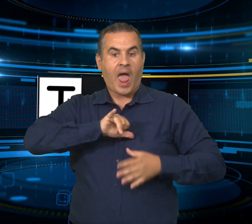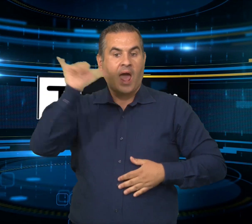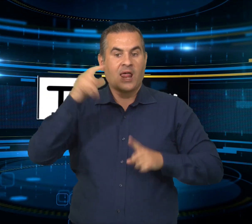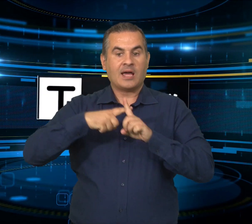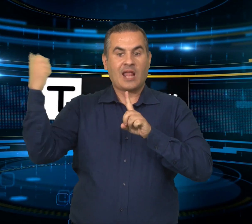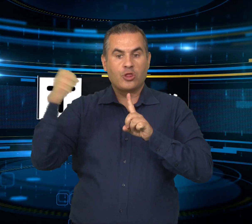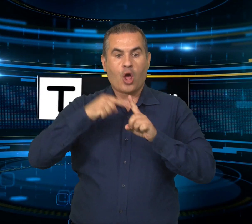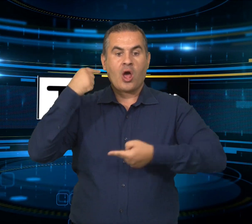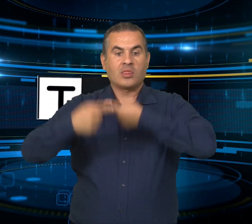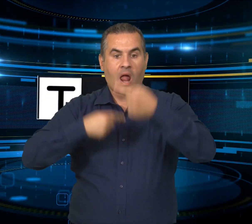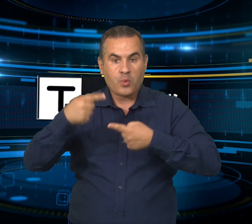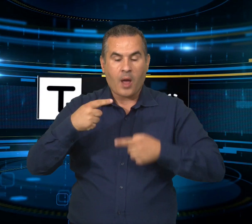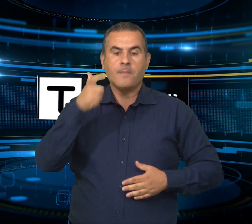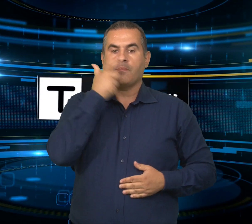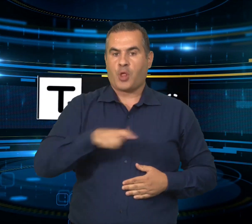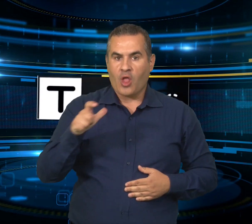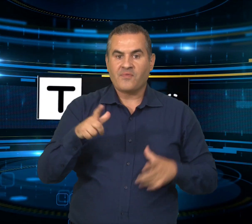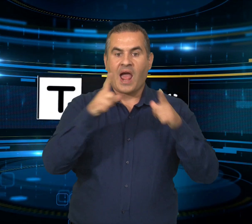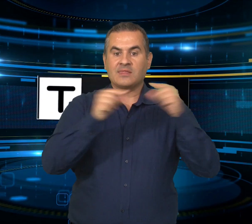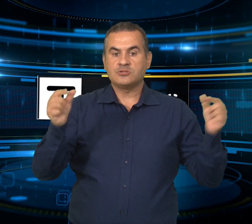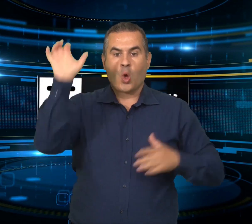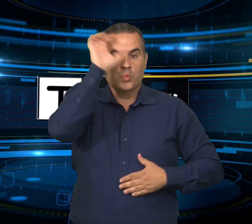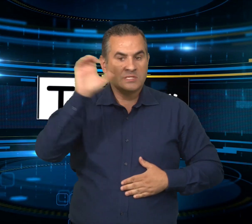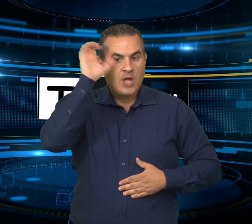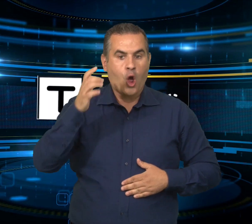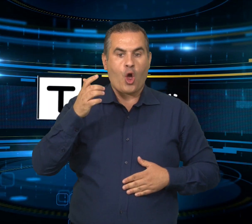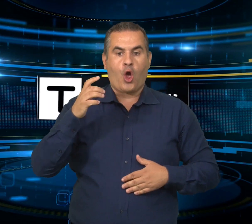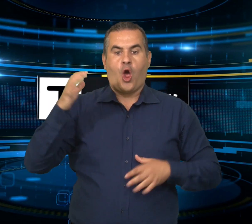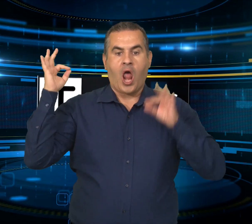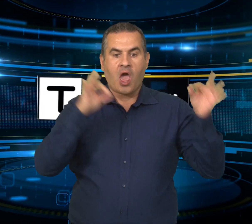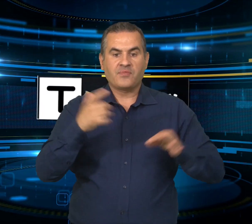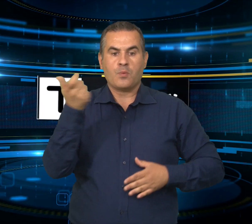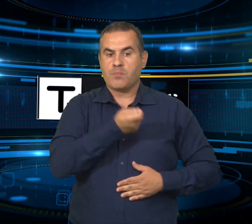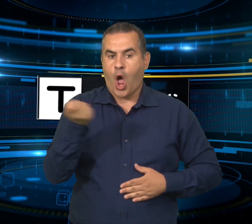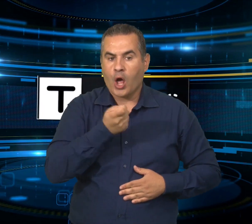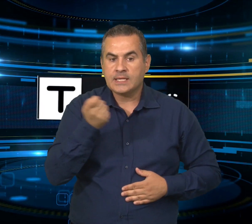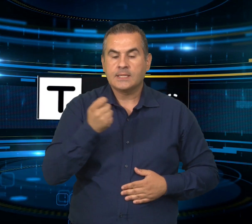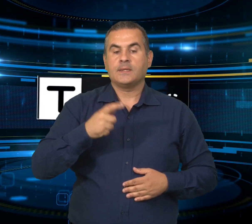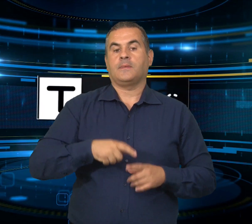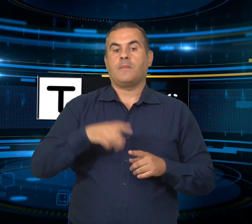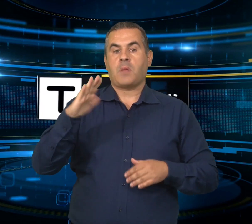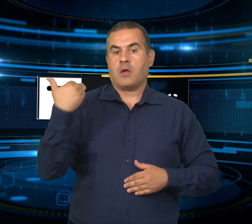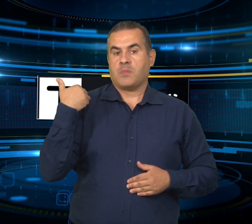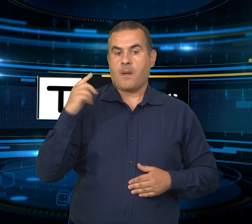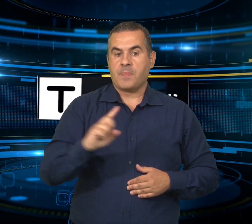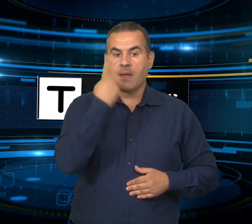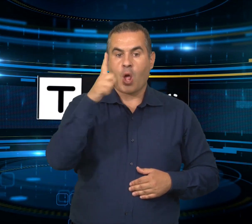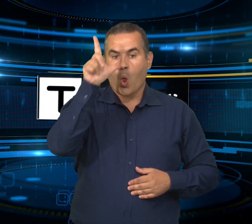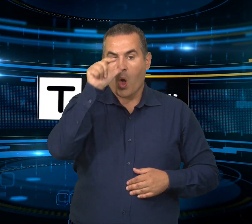sbarco negli scari portuali e aeroportuali sardi di circa 2 milioni e 800 mila turisti. Lo scorso anno erano stati 2,6 milioni,